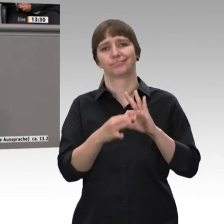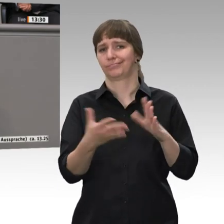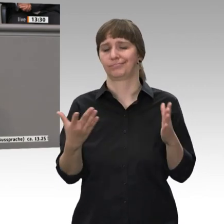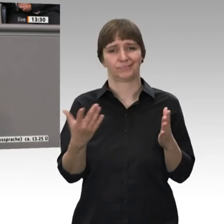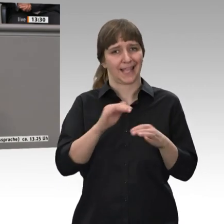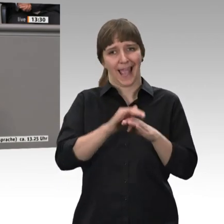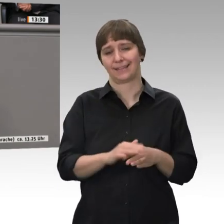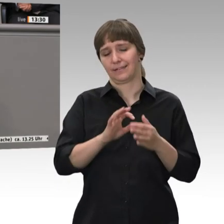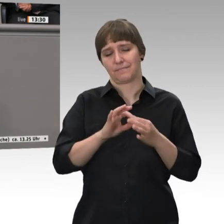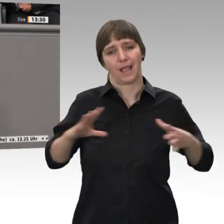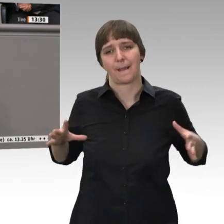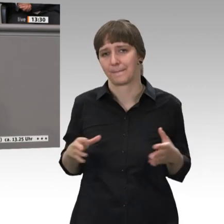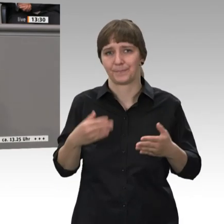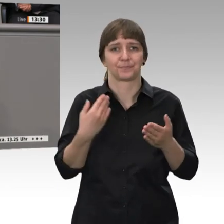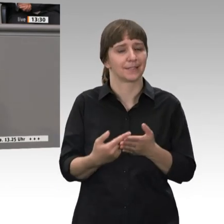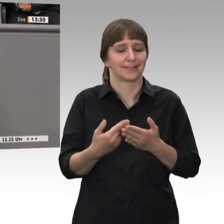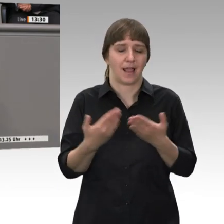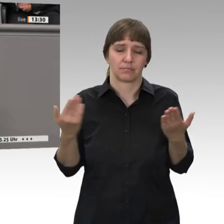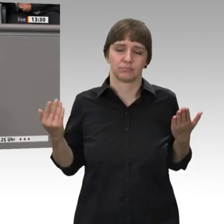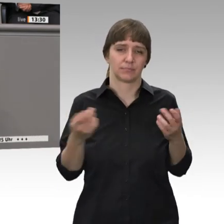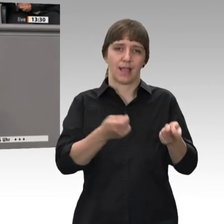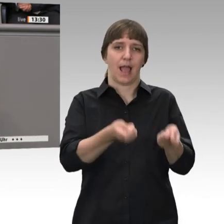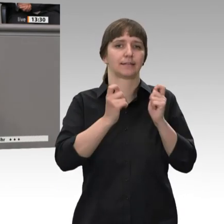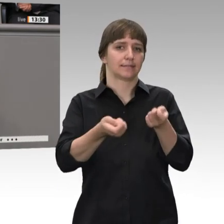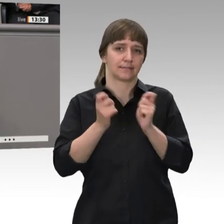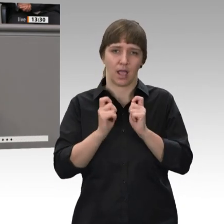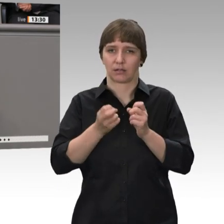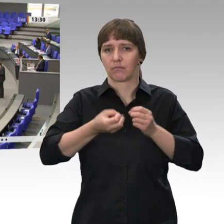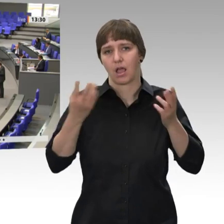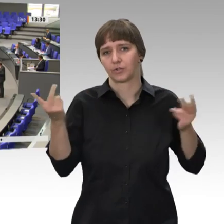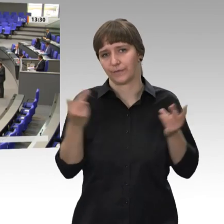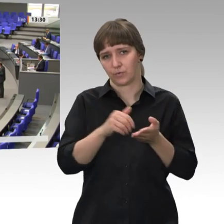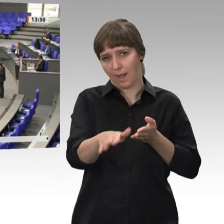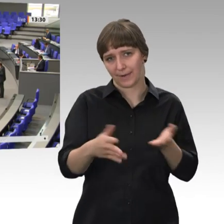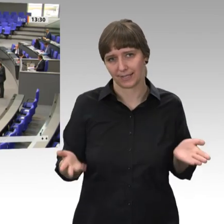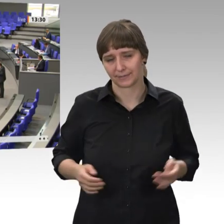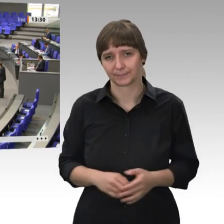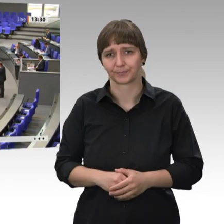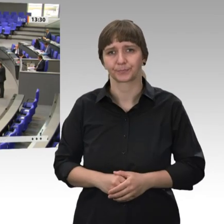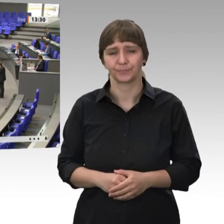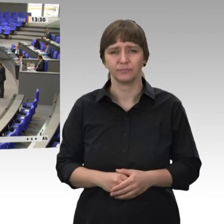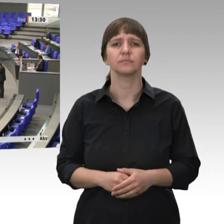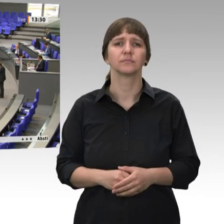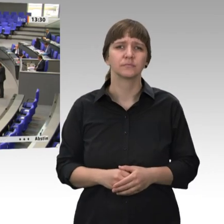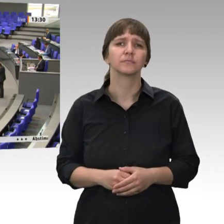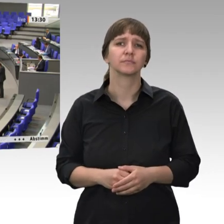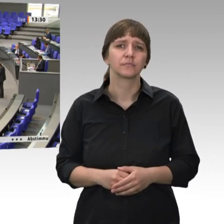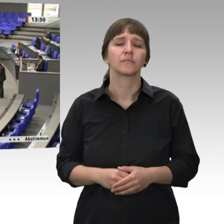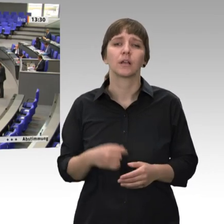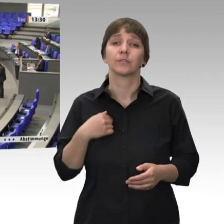zu tun. Deshalb werden wir Ihre Anträge hier natürlich auch mit ablehnen. Jetzt muss ich doch noch auf ein paar